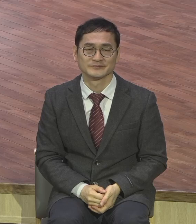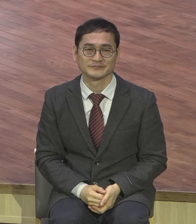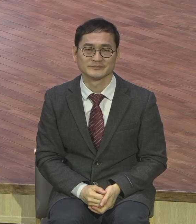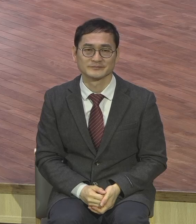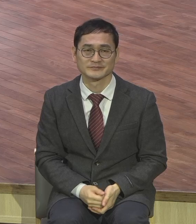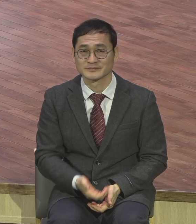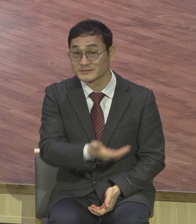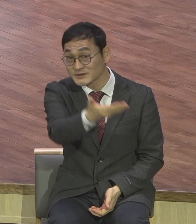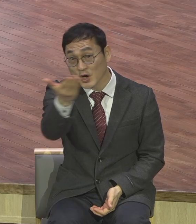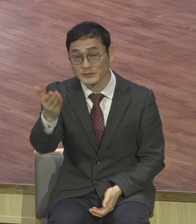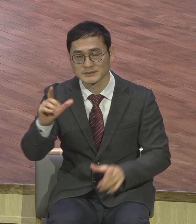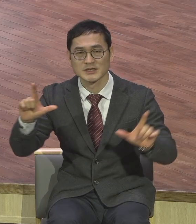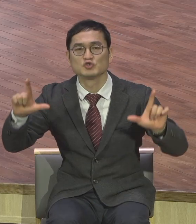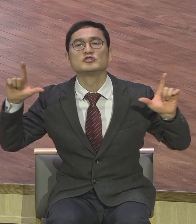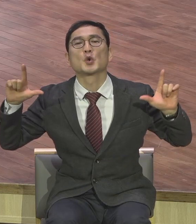스타에요 너는 세상에 삐치니